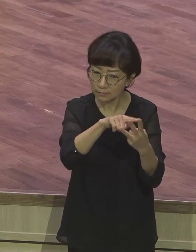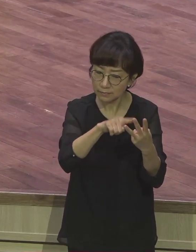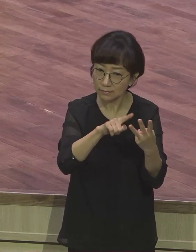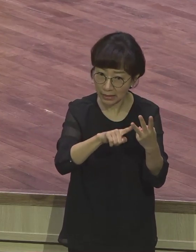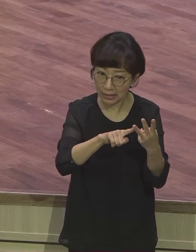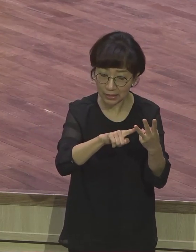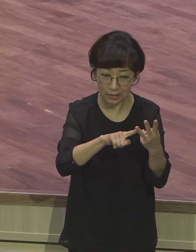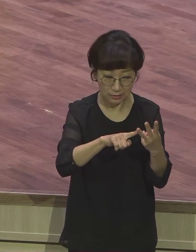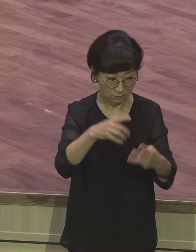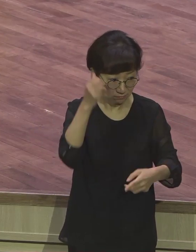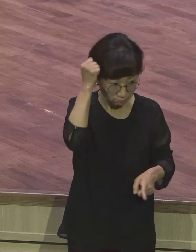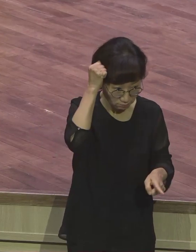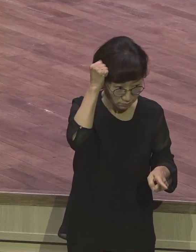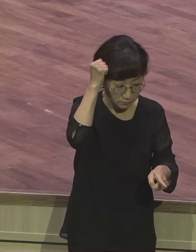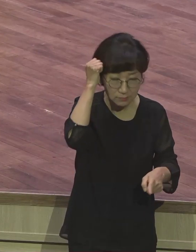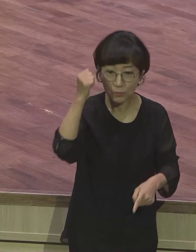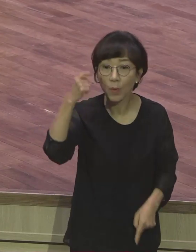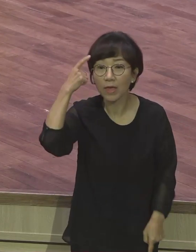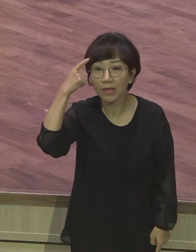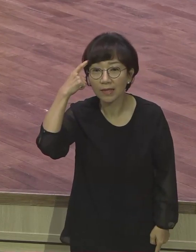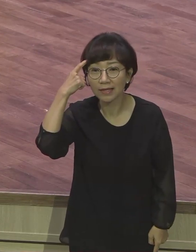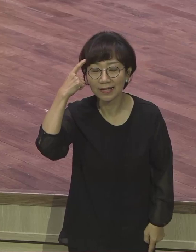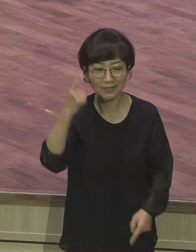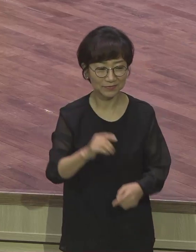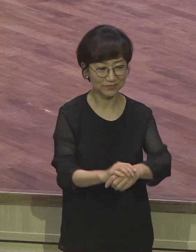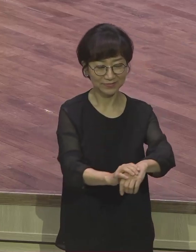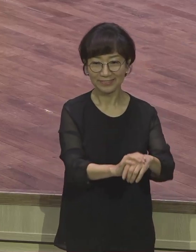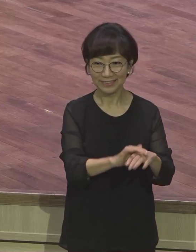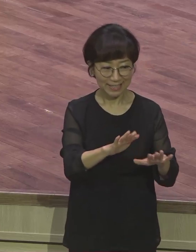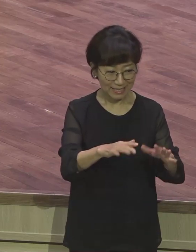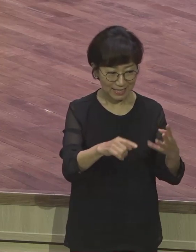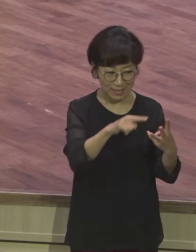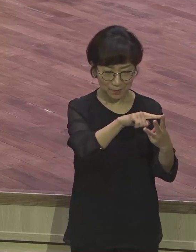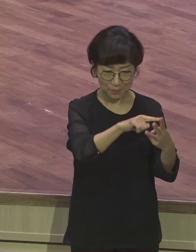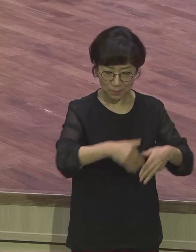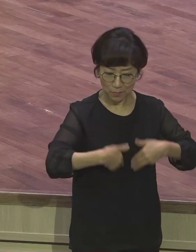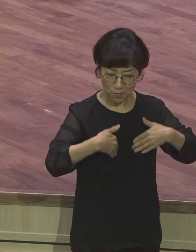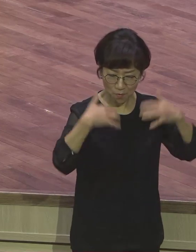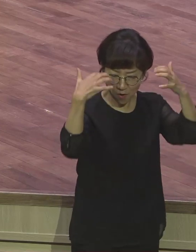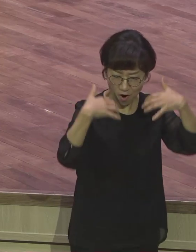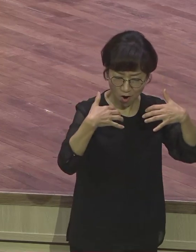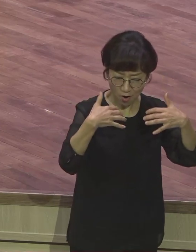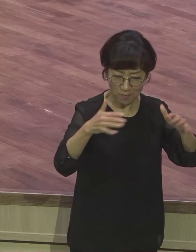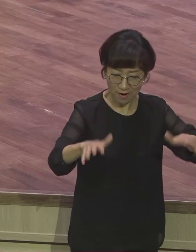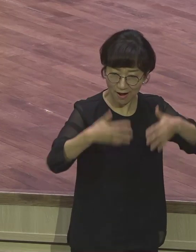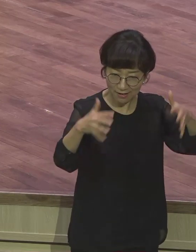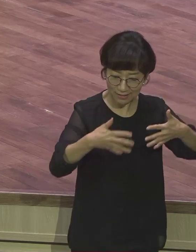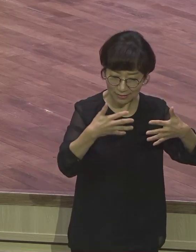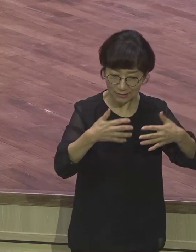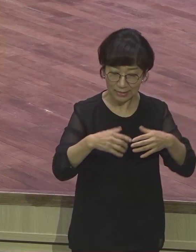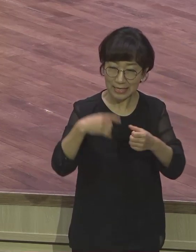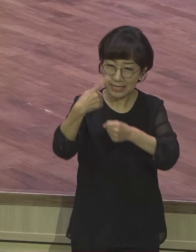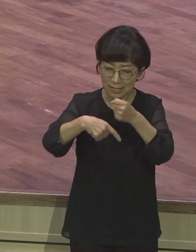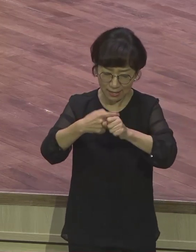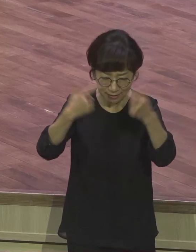하나님을 지키라고 하는데 이게 무슨 말이냐. 매년 하나님께 절기를 지켜야 될 이유는 바로